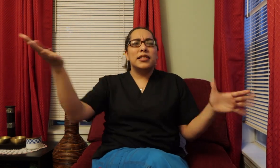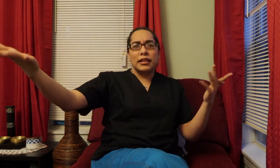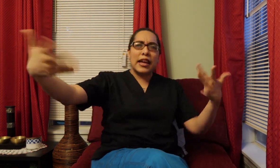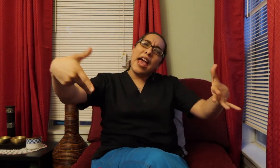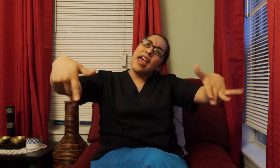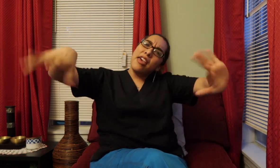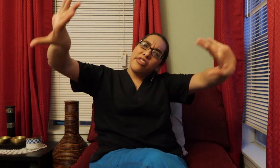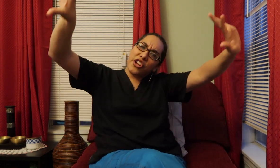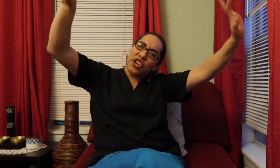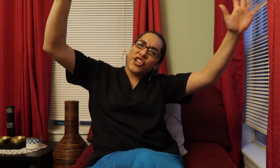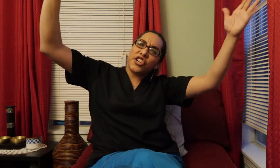Together